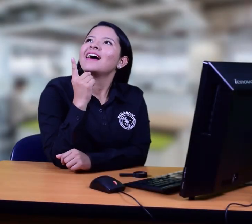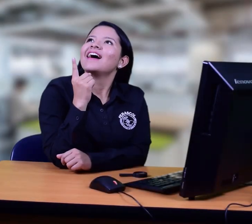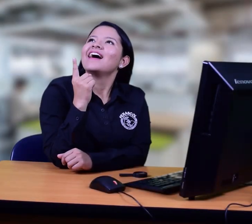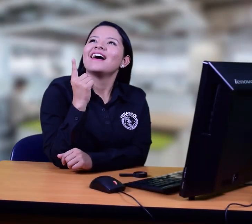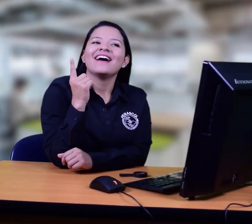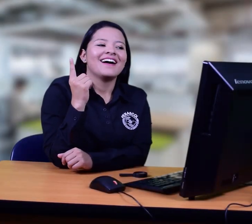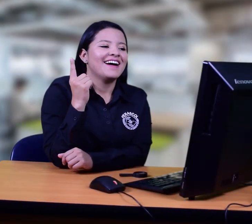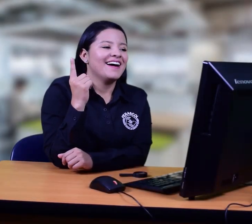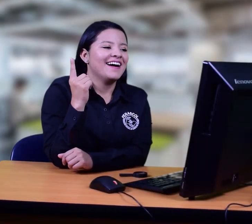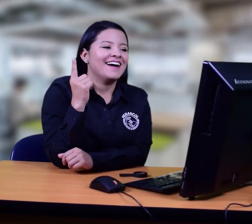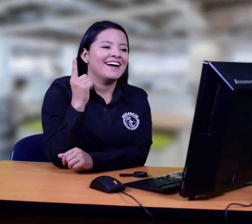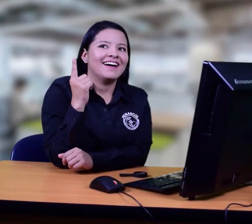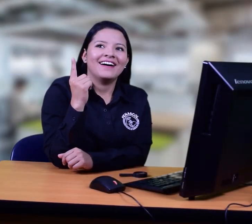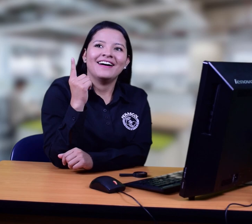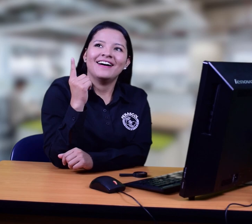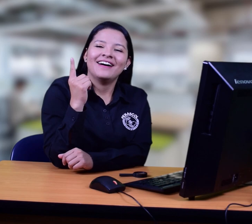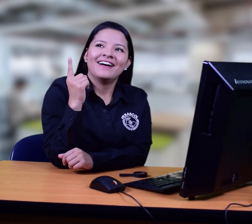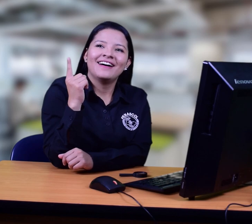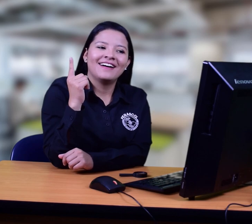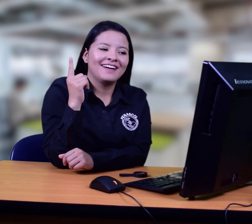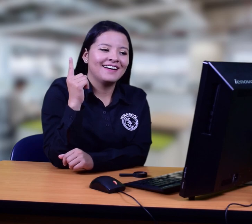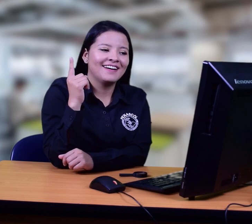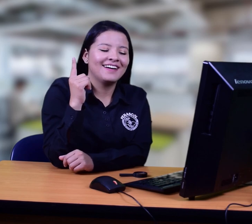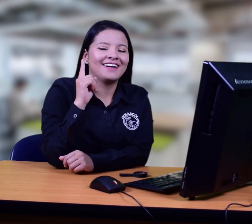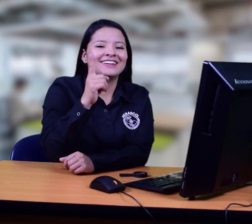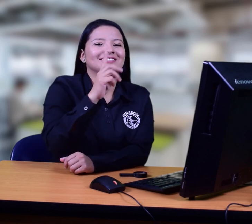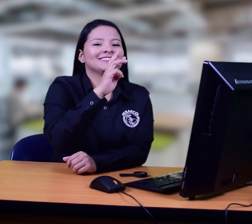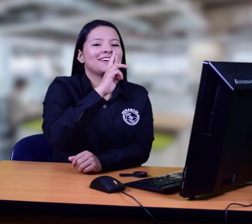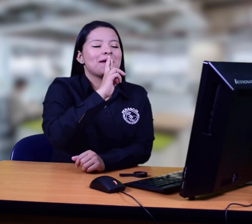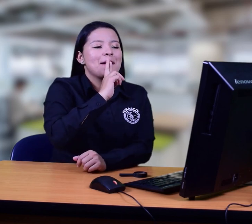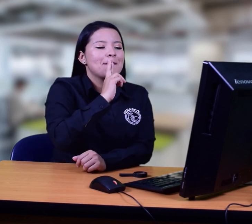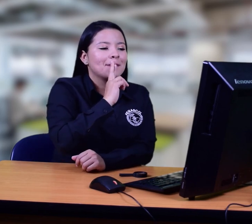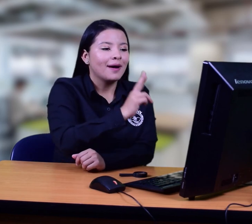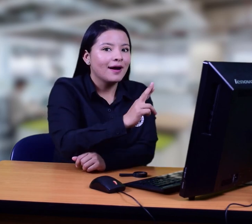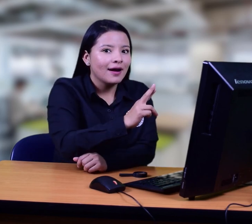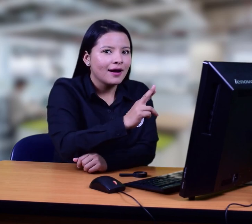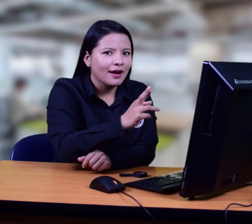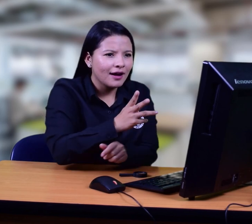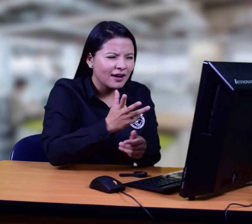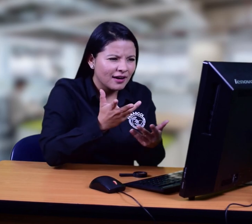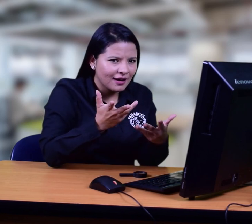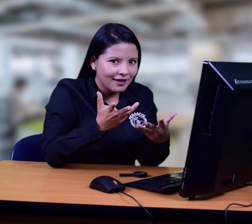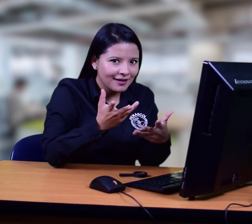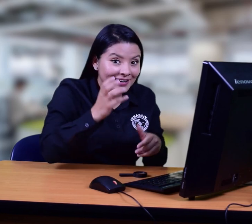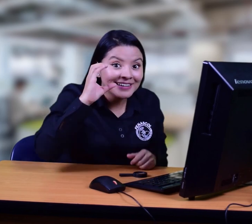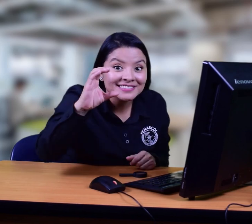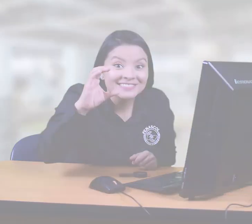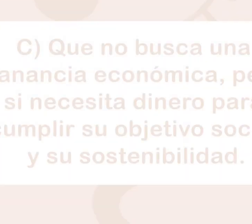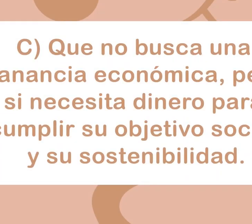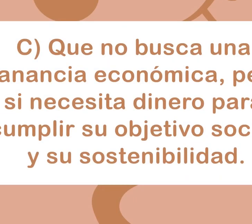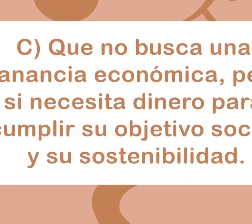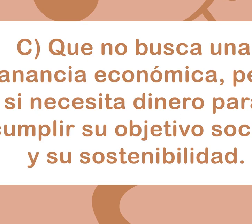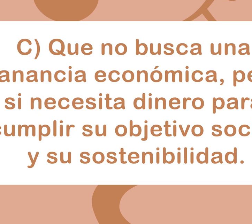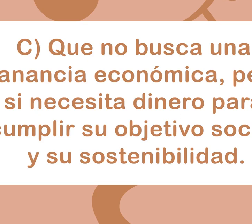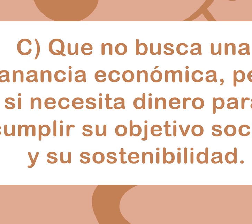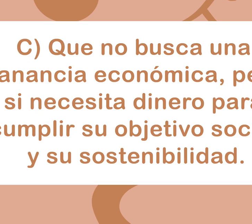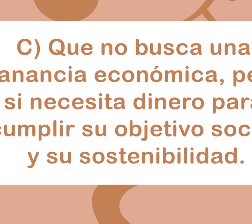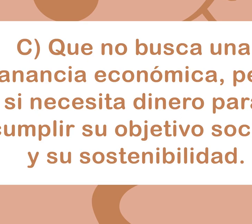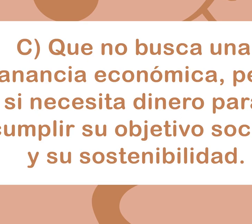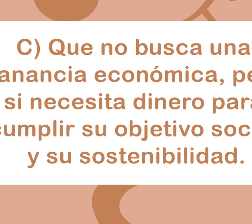Ah, claro. Entonces, la respuesta correcta es... C. Que